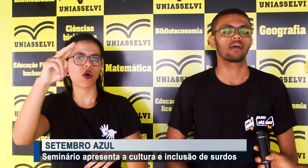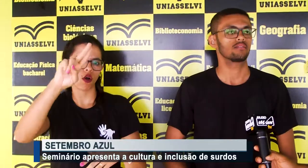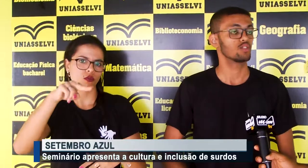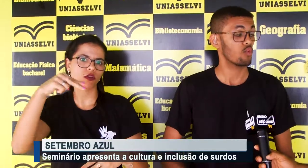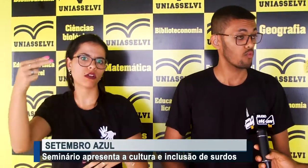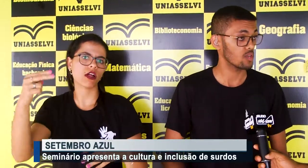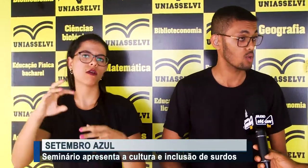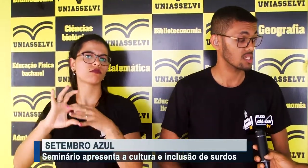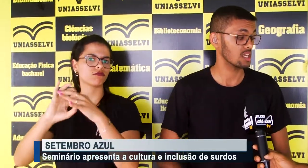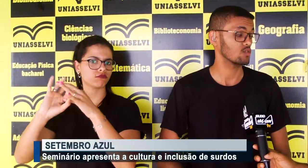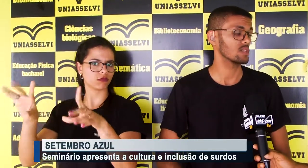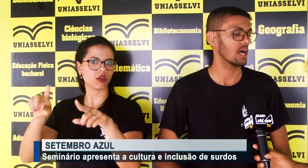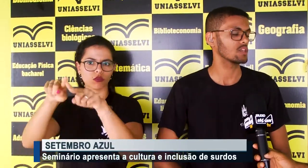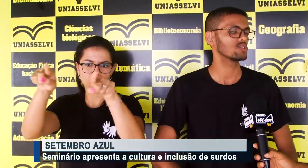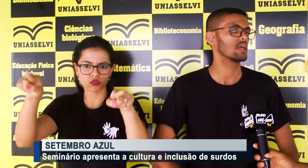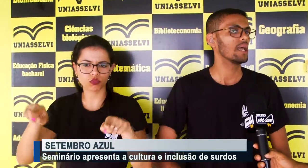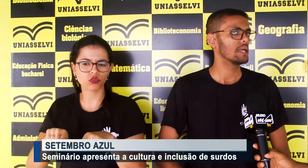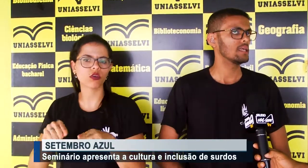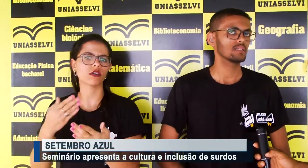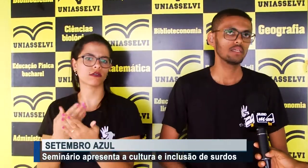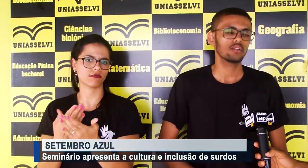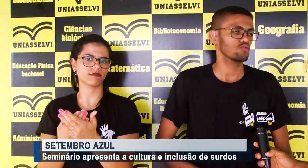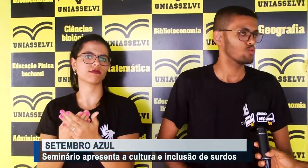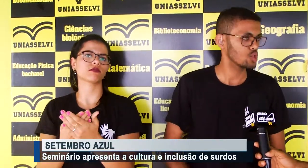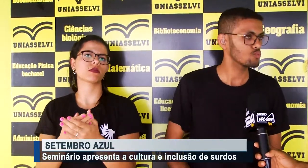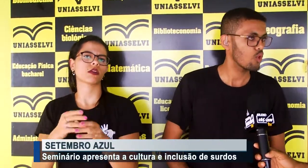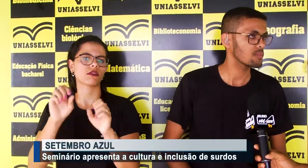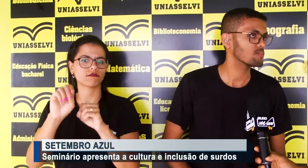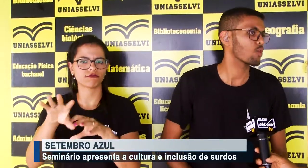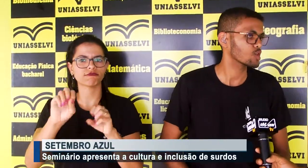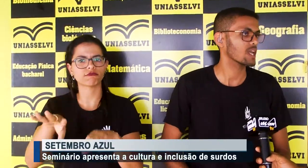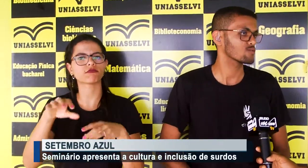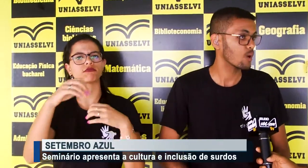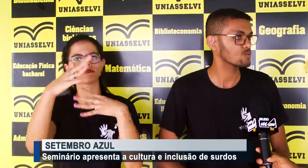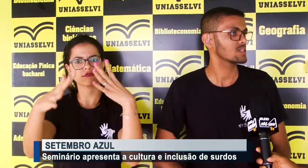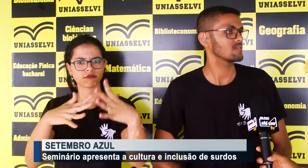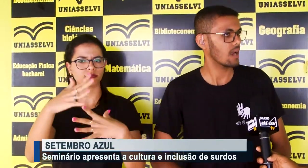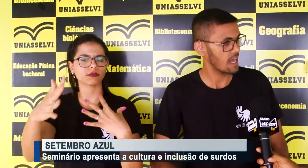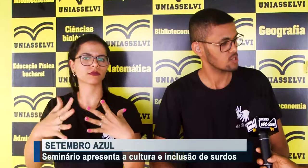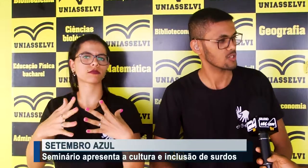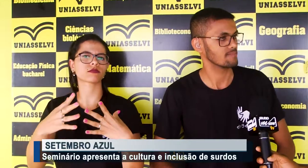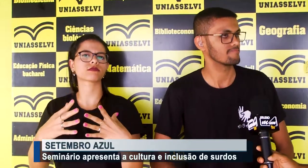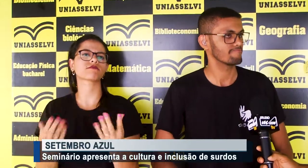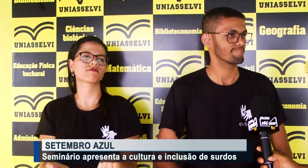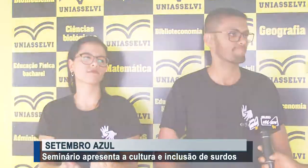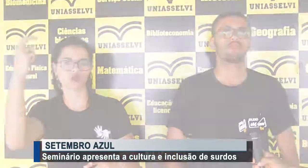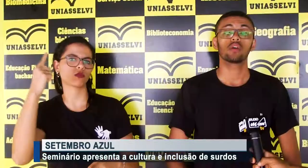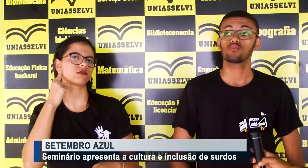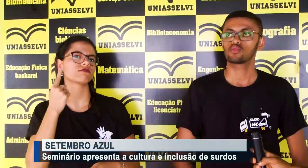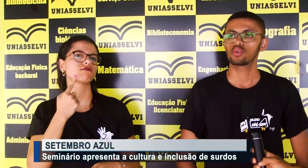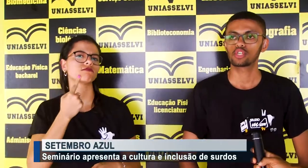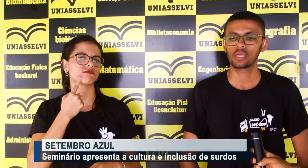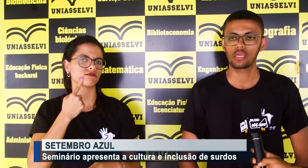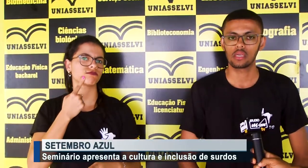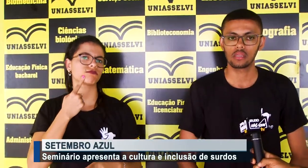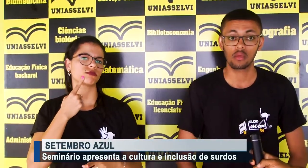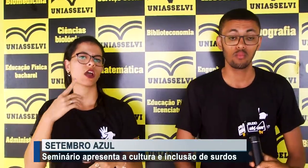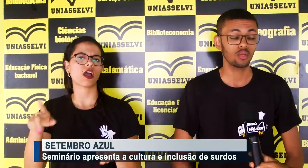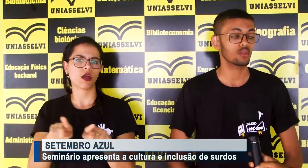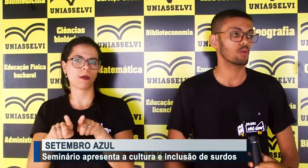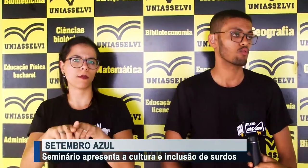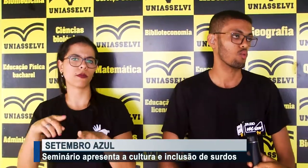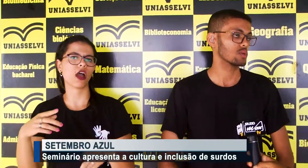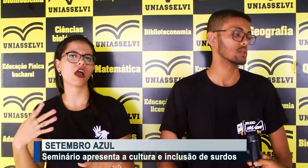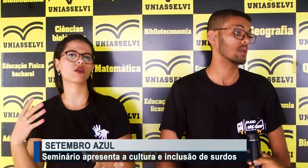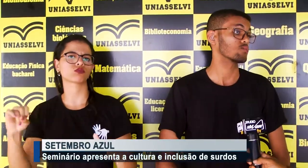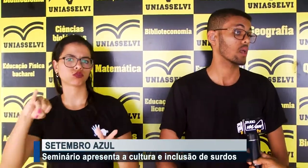estar desenvolvendo nossas atividades. E assim que surgiu o nome, Projetos Mãos que Interagem. Vemos hoje que tem